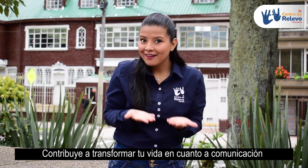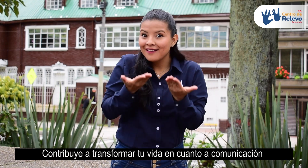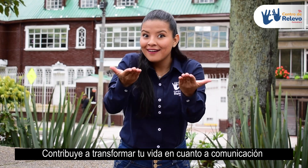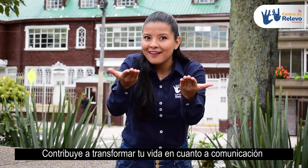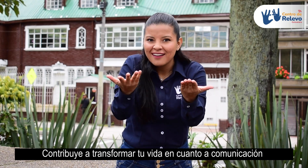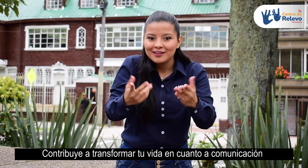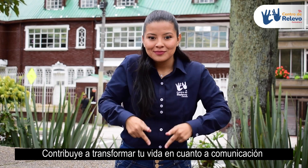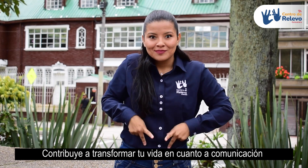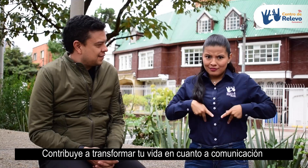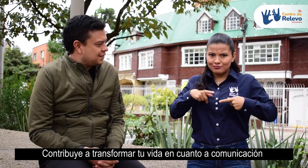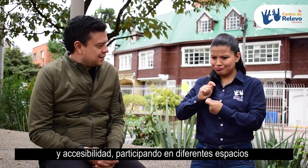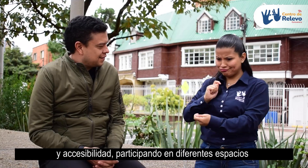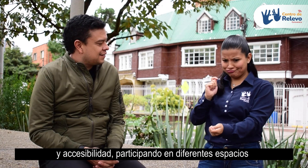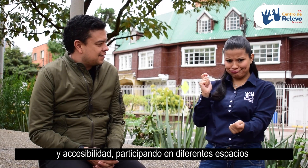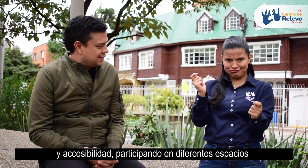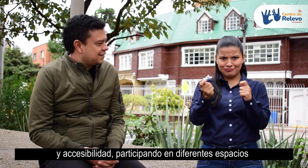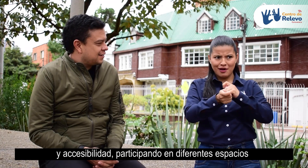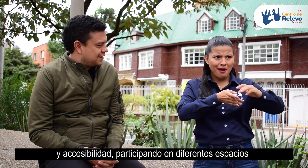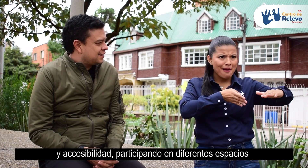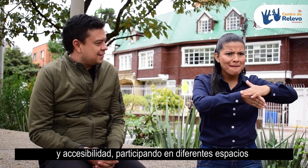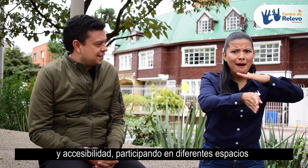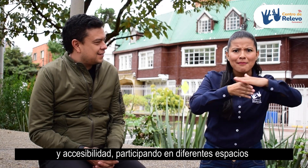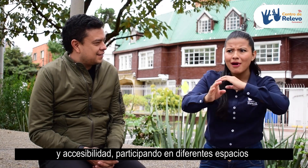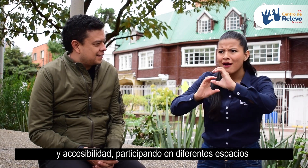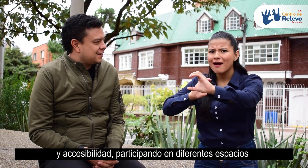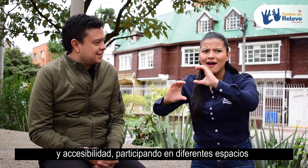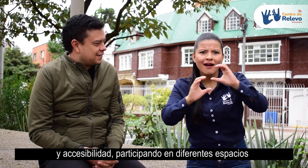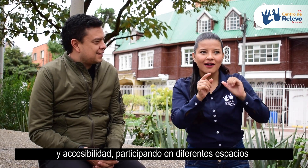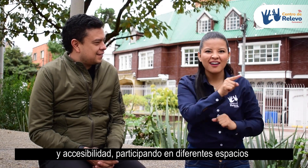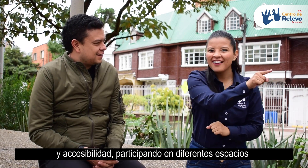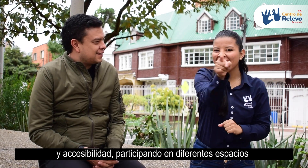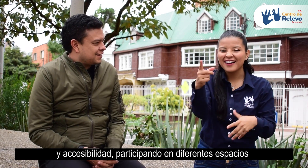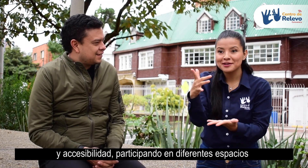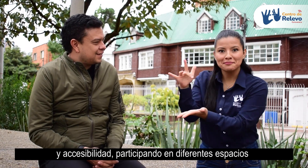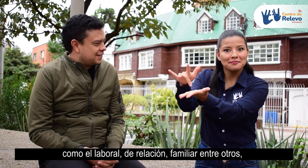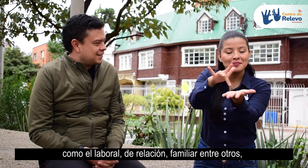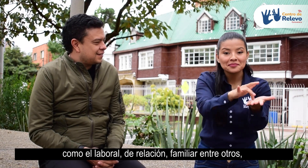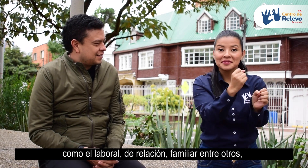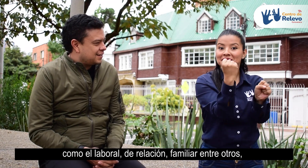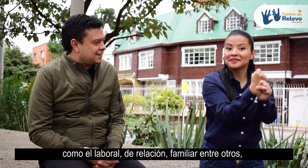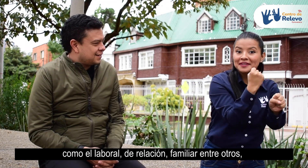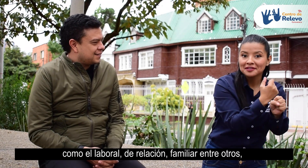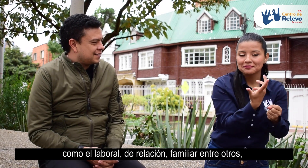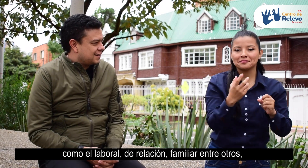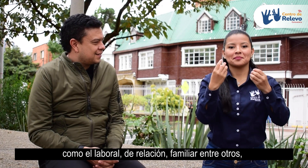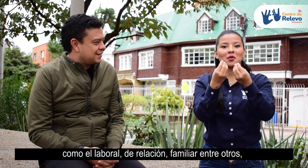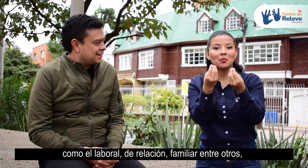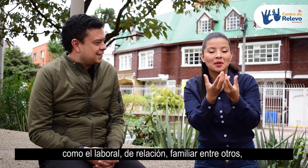vida en cuanto a comunicación y accesibilidad, participando en diferentes espacios como el laboral, de